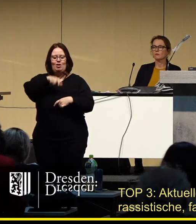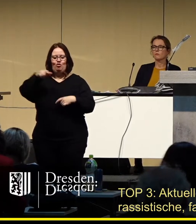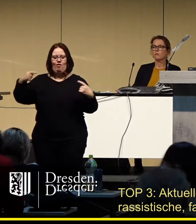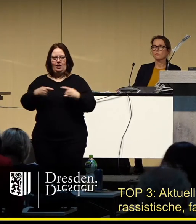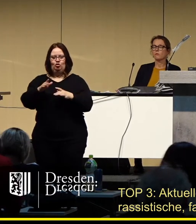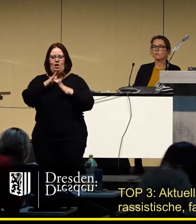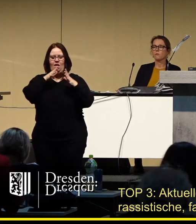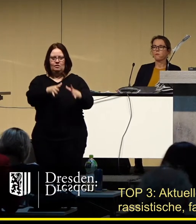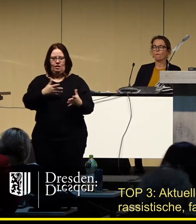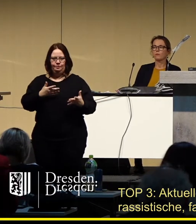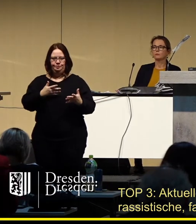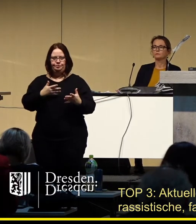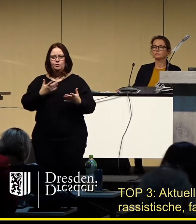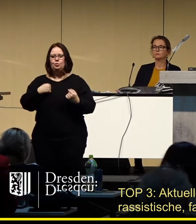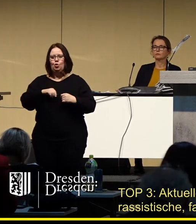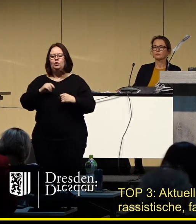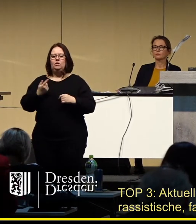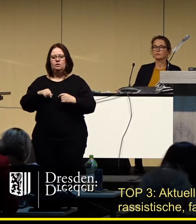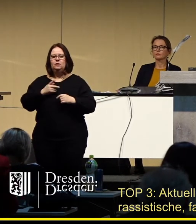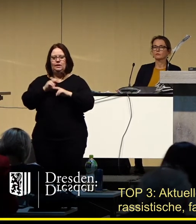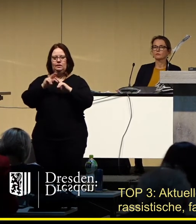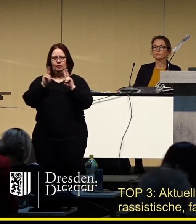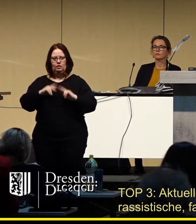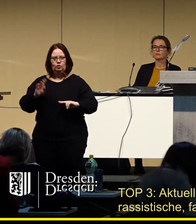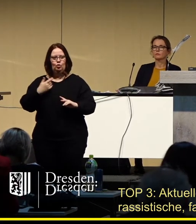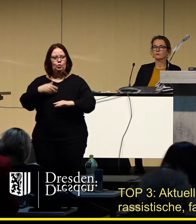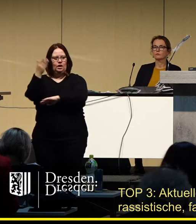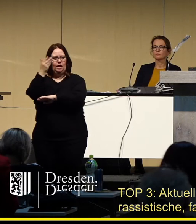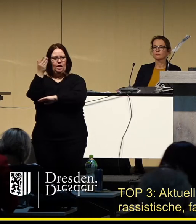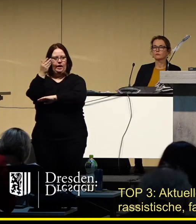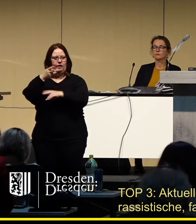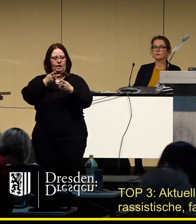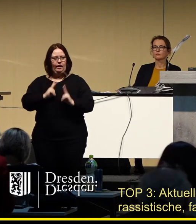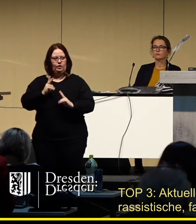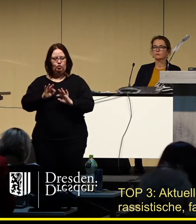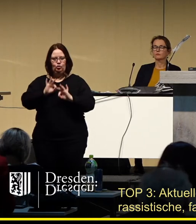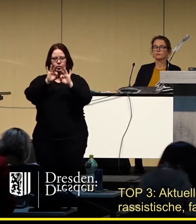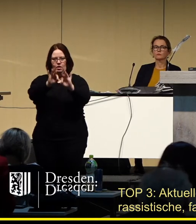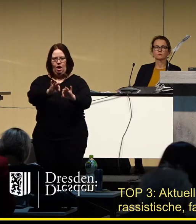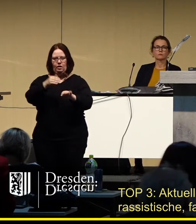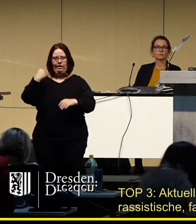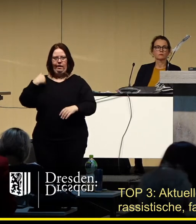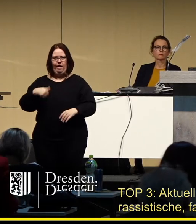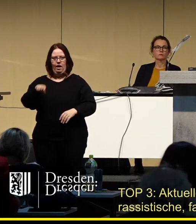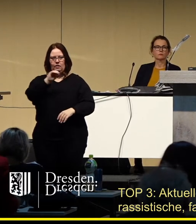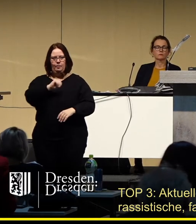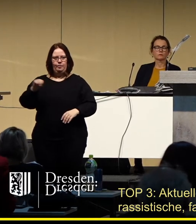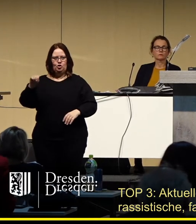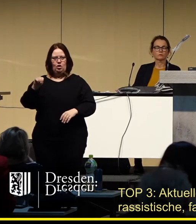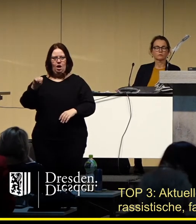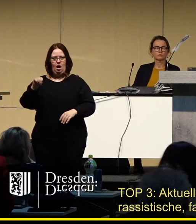interfraktionell und für die Einreicher ist das Rederecht abgetreten an Herrn Michael